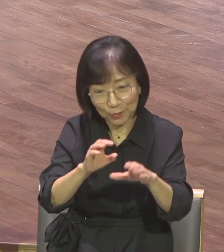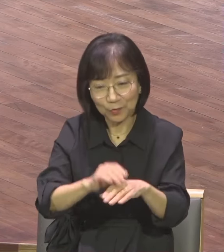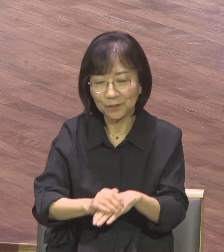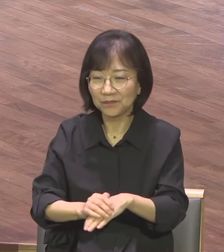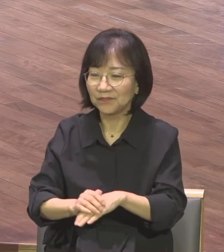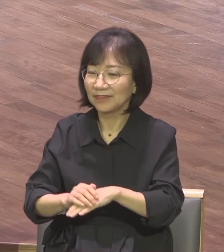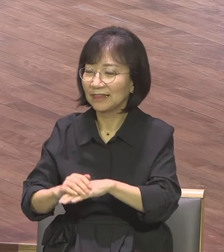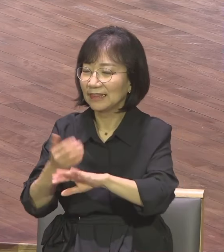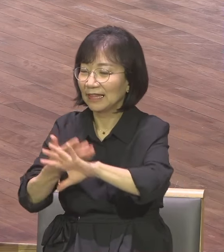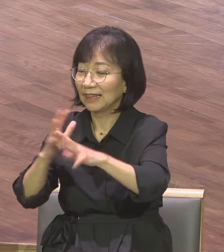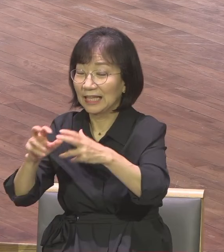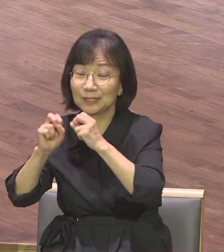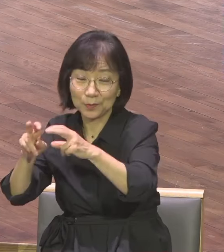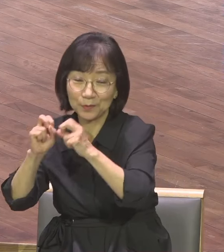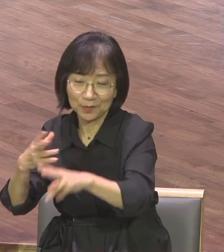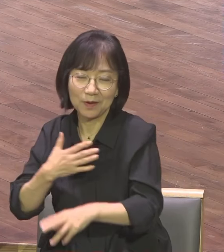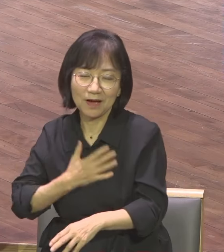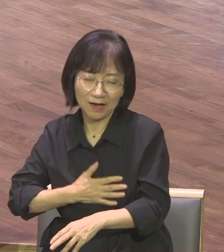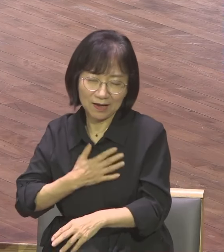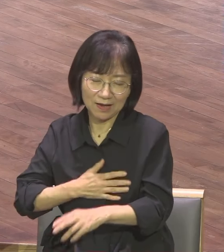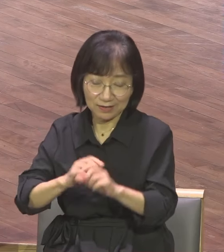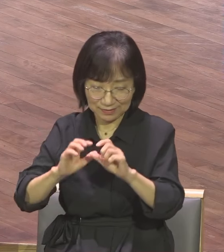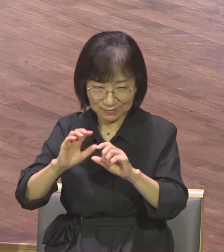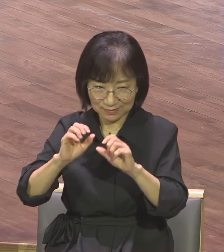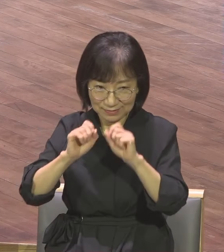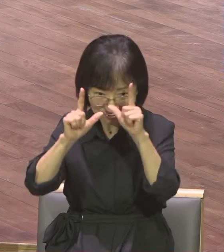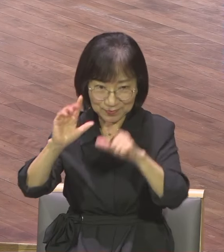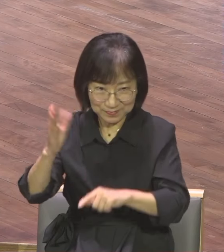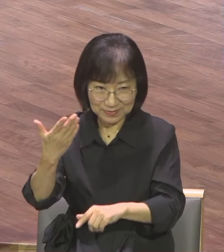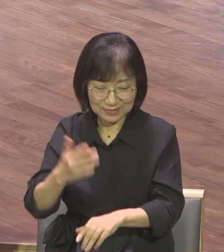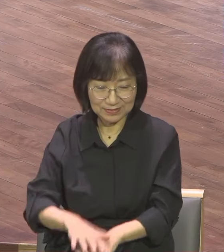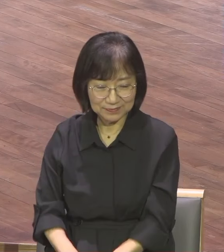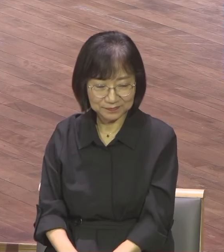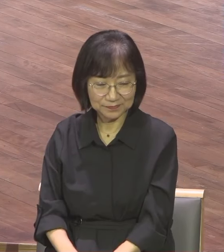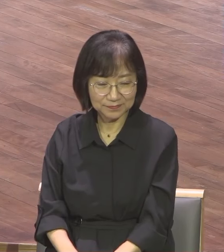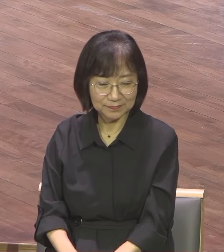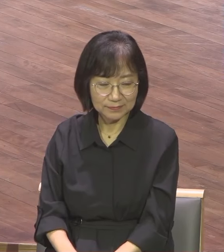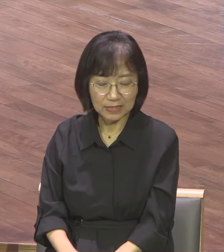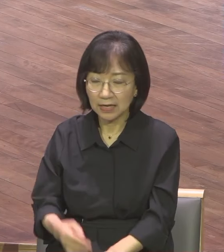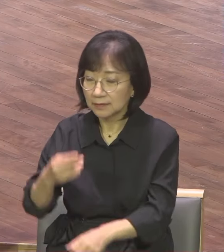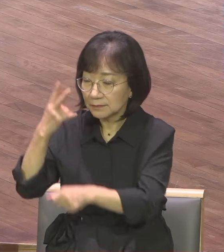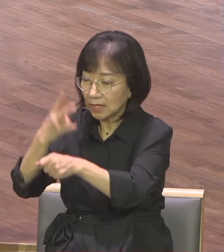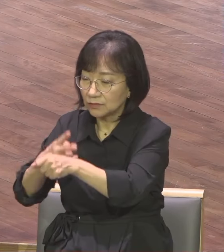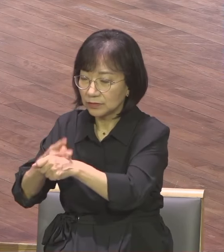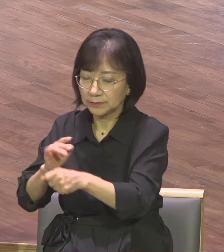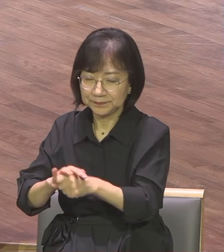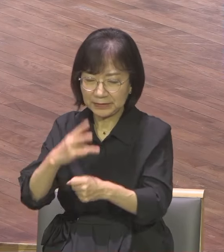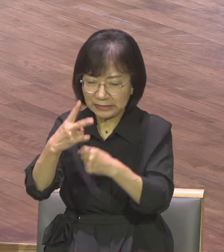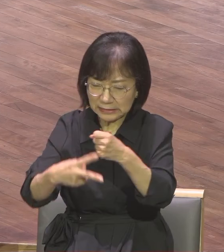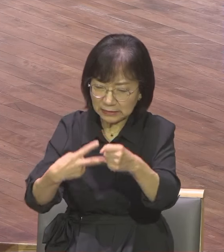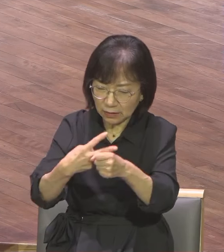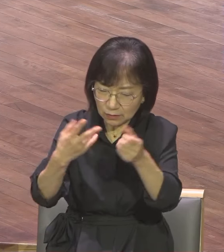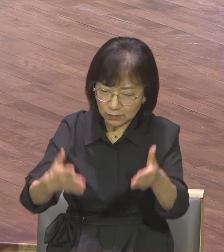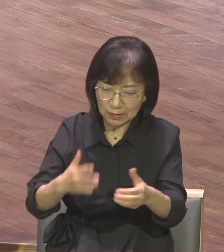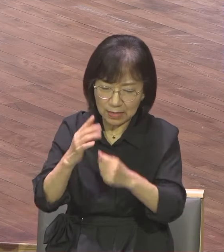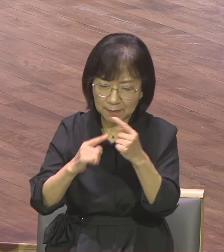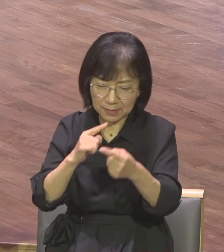거예요 바울이 2년 동안 두란노 선에서 이 성경을 가르쳤습니다 이 말씀이 예배서 성도들을